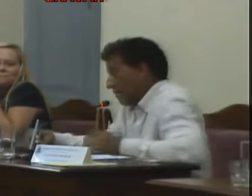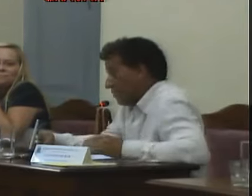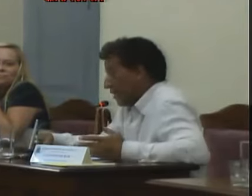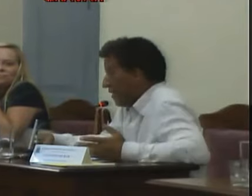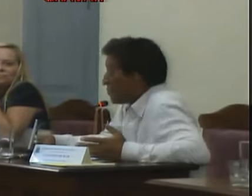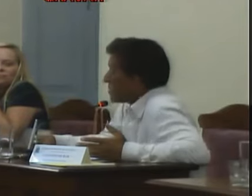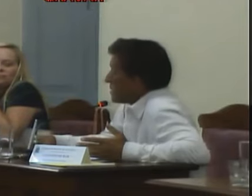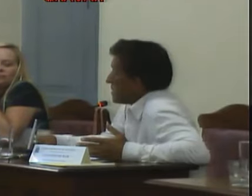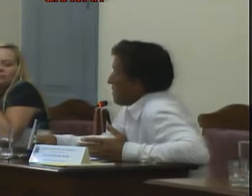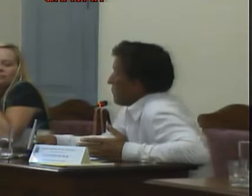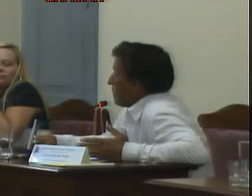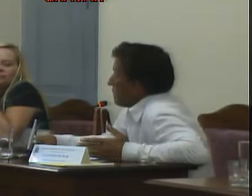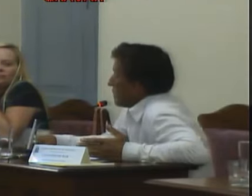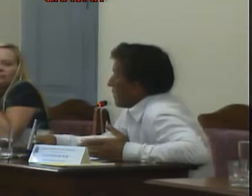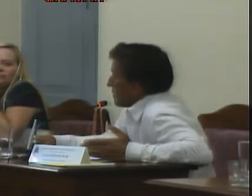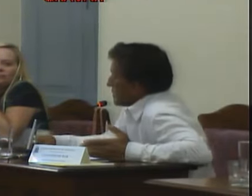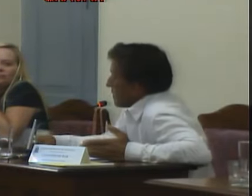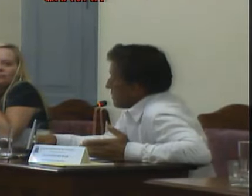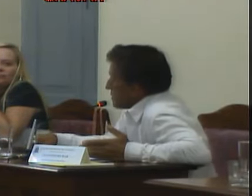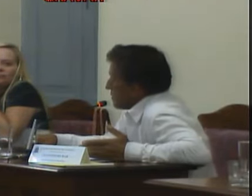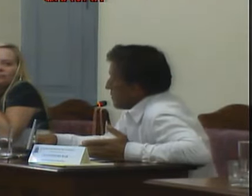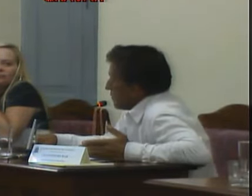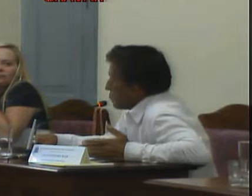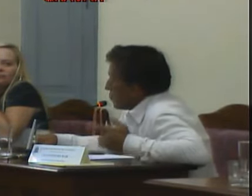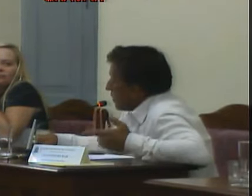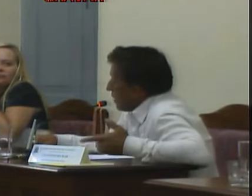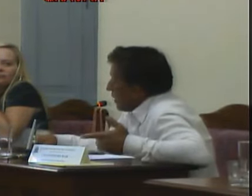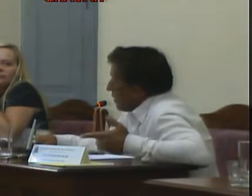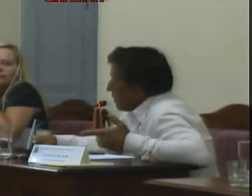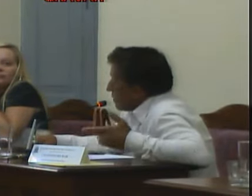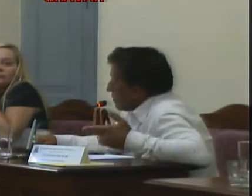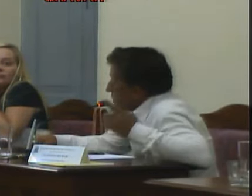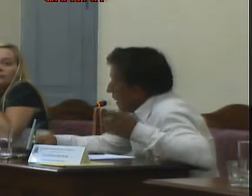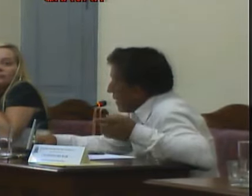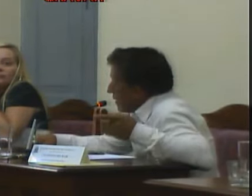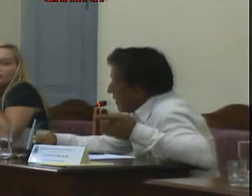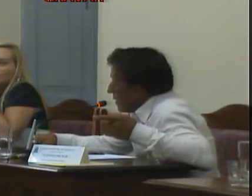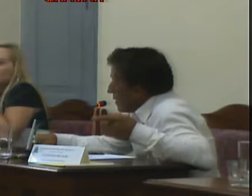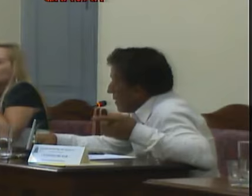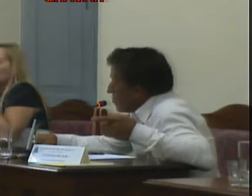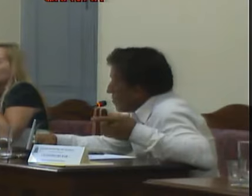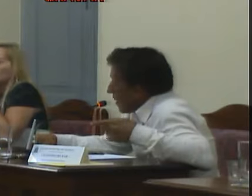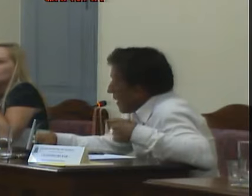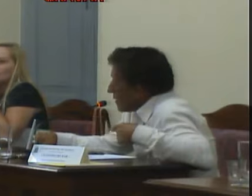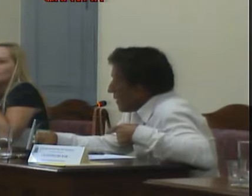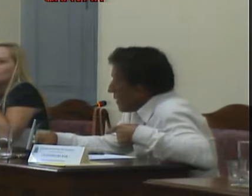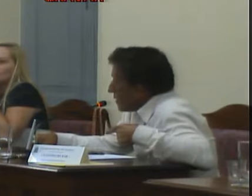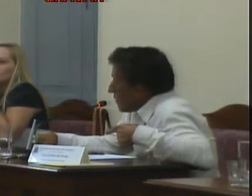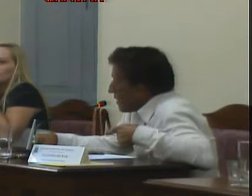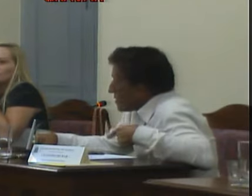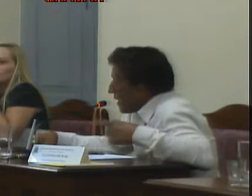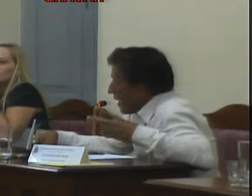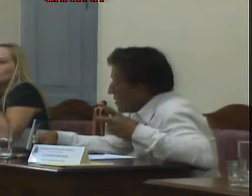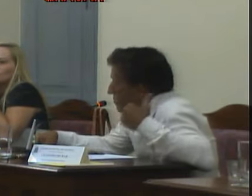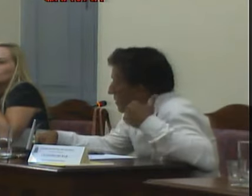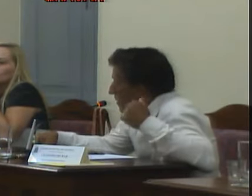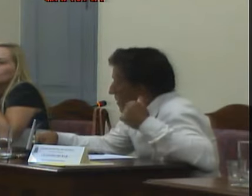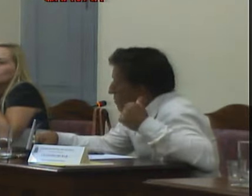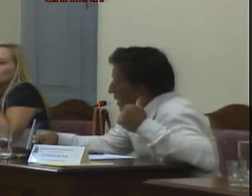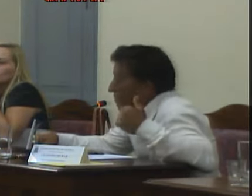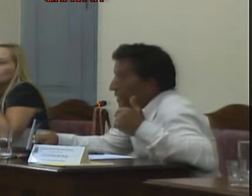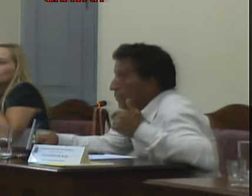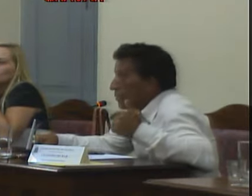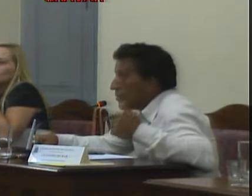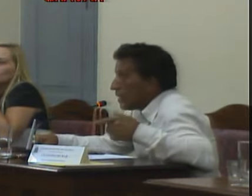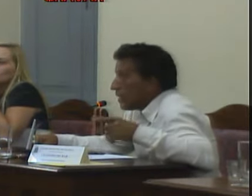a obra de lá eu não sei se essa firma que está prestando esse serviço lá em Juparanã na passagem